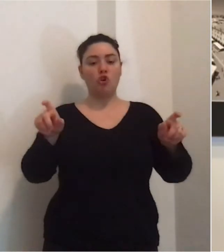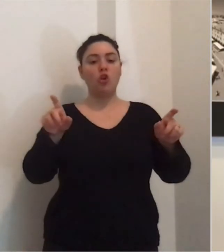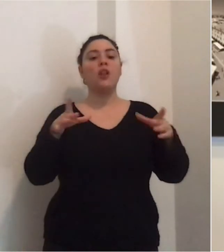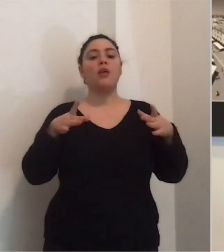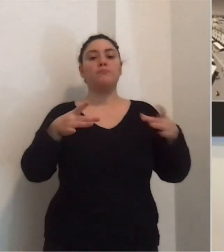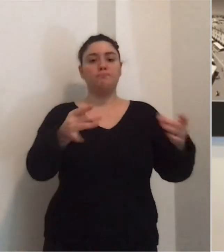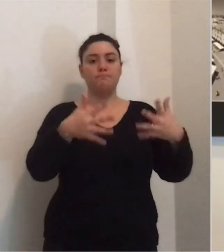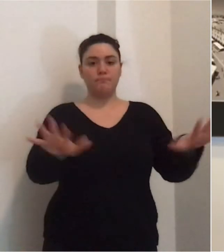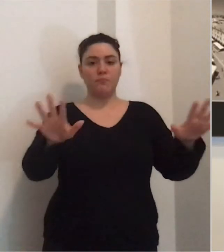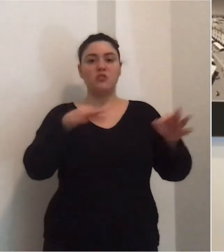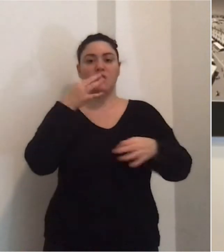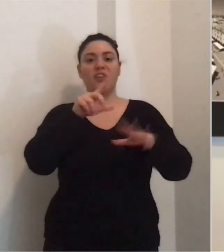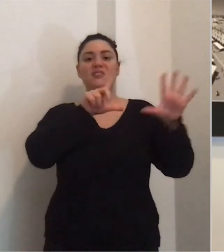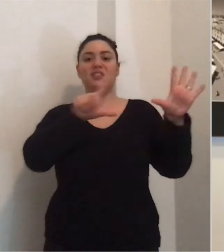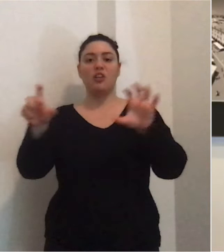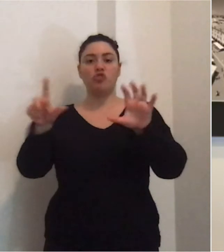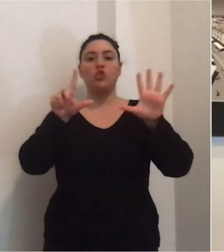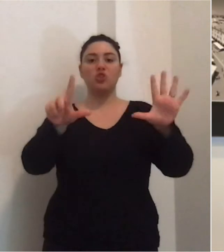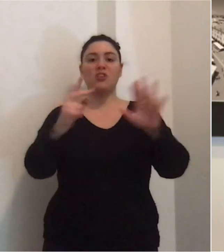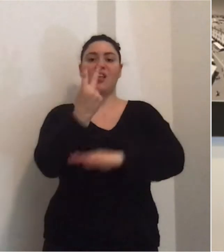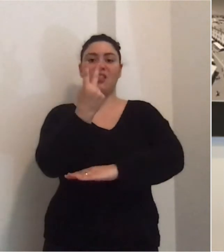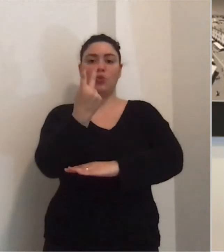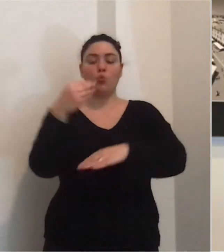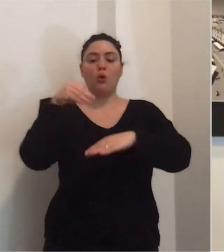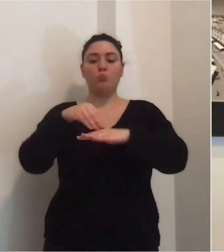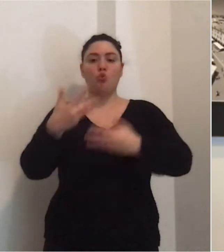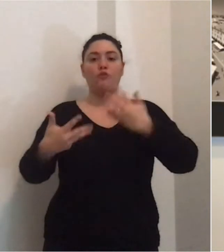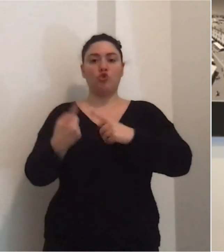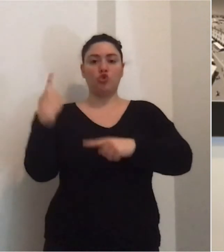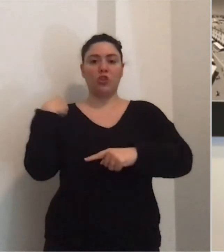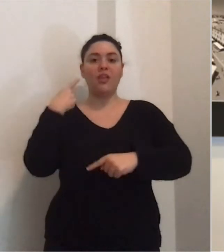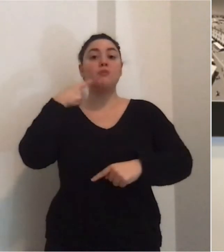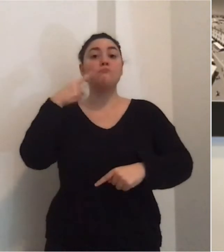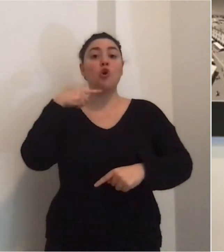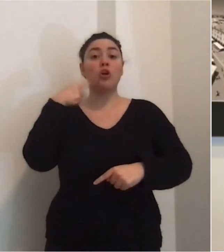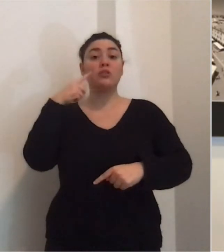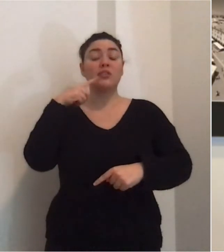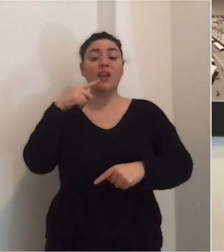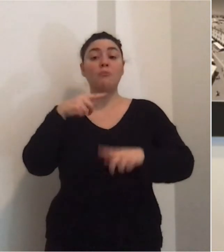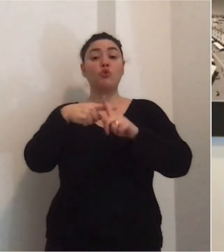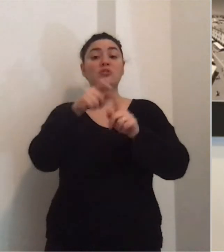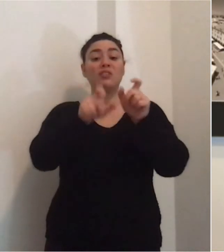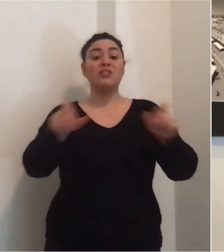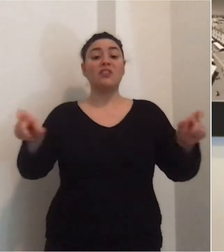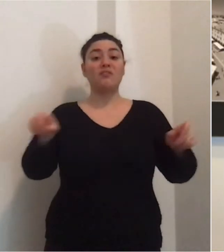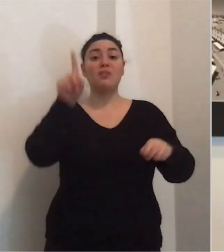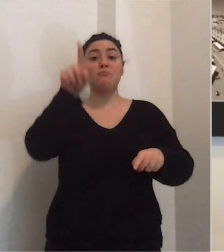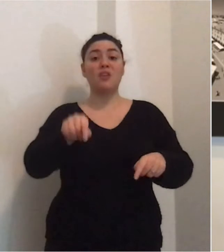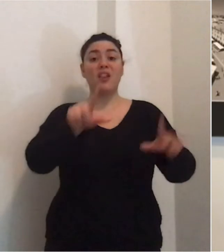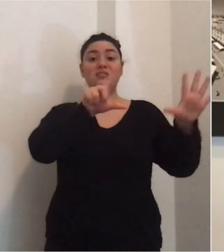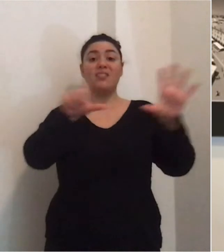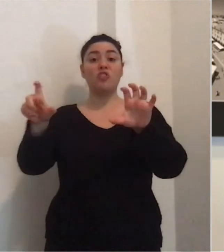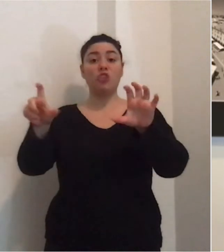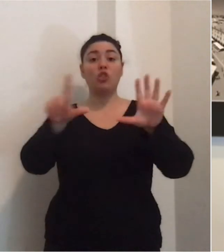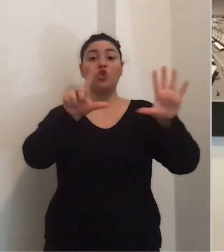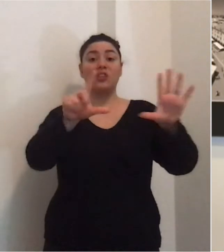positività, vale dire 772 più di ieri, a Modena i positivi sono